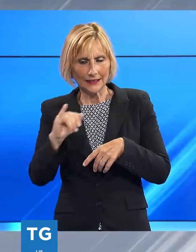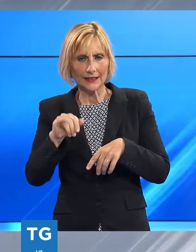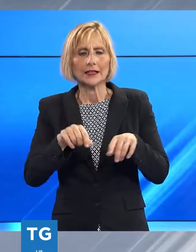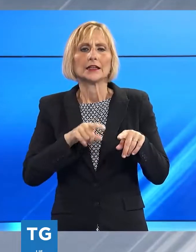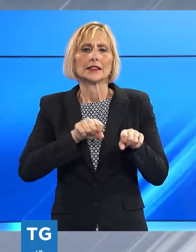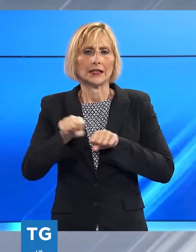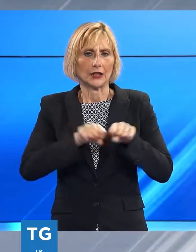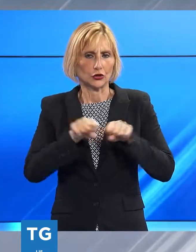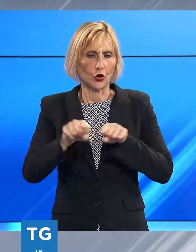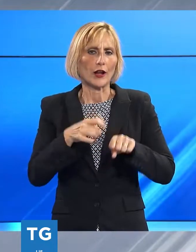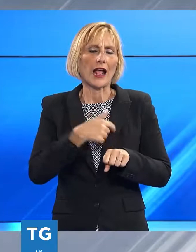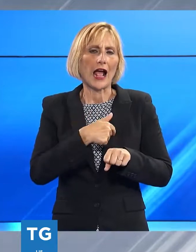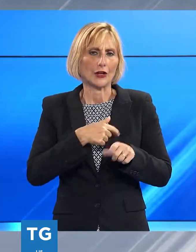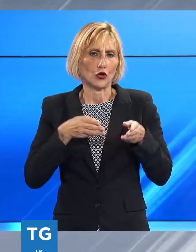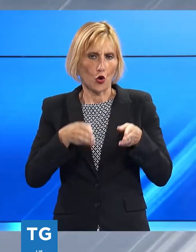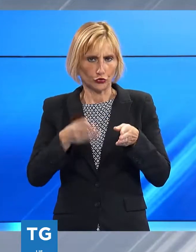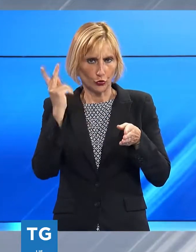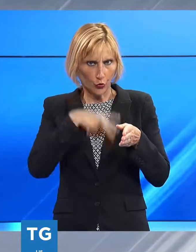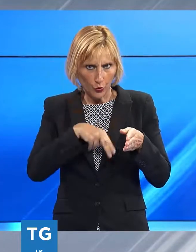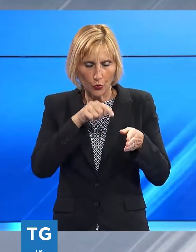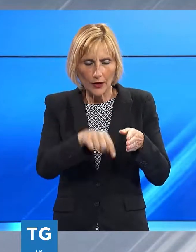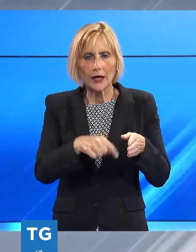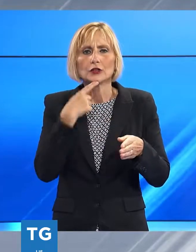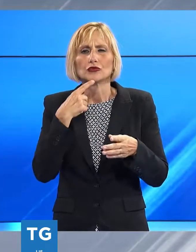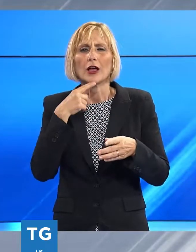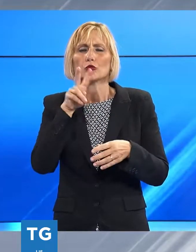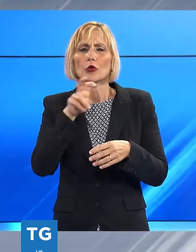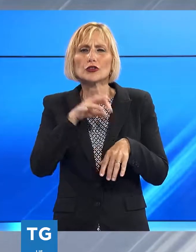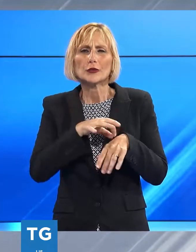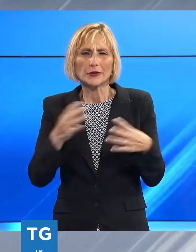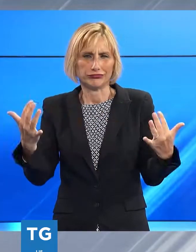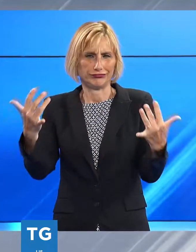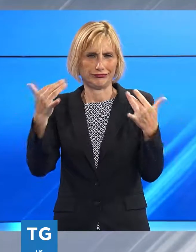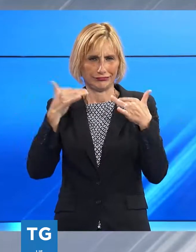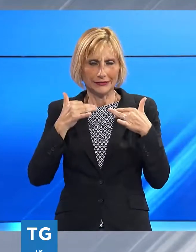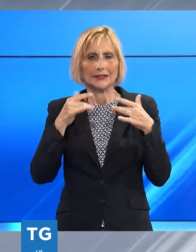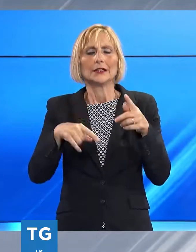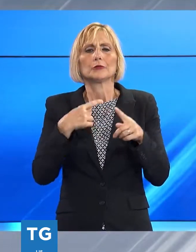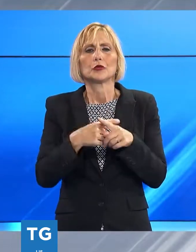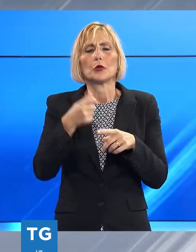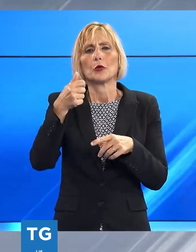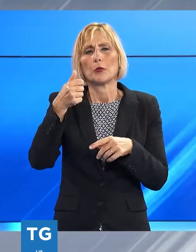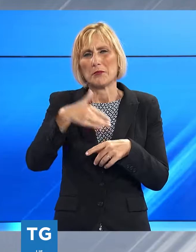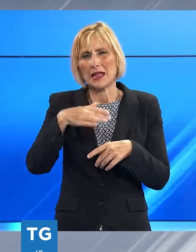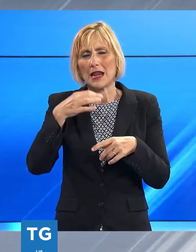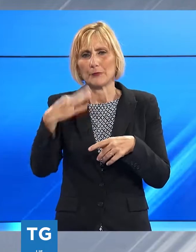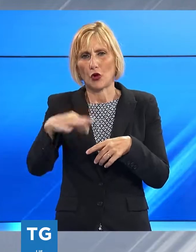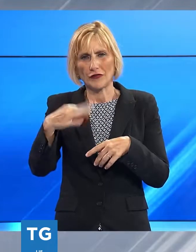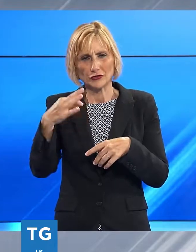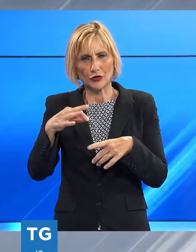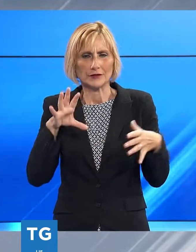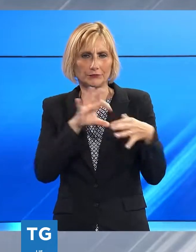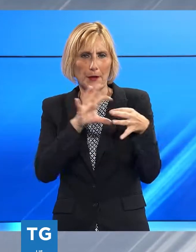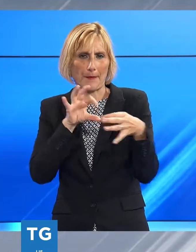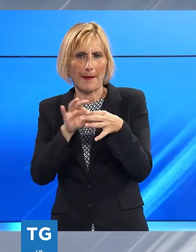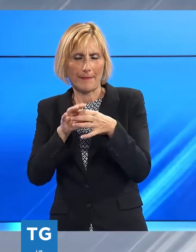autorità cittadine e una platea di 200 medici provenienti da tutta Italia oltre a un migliaio di professionisti collegati in remoto. Lucca è